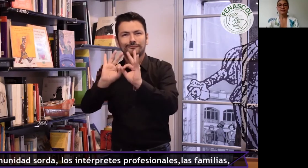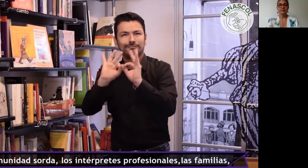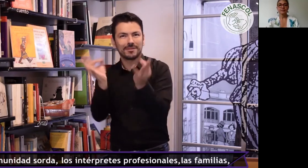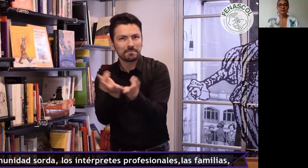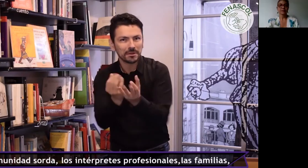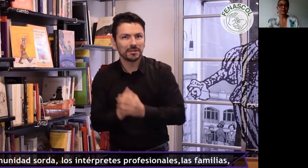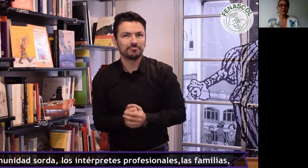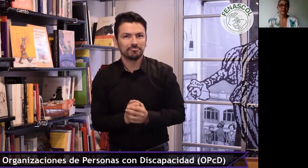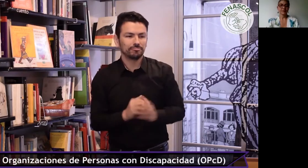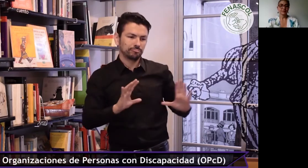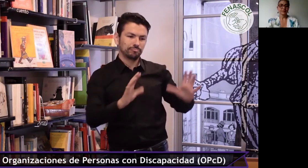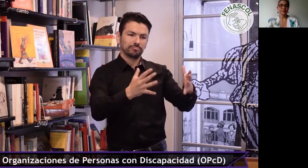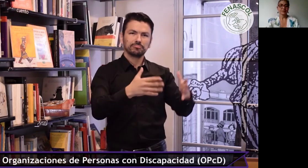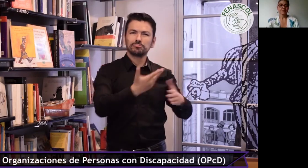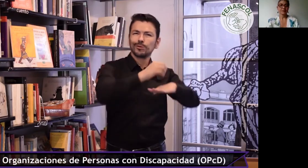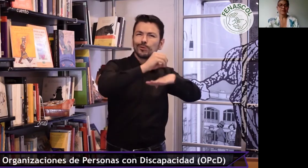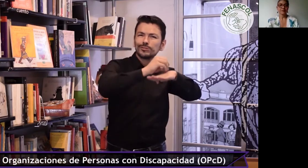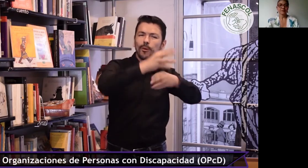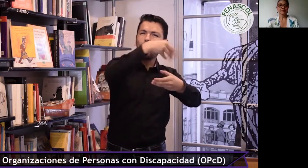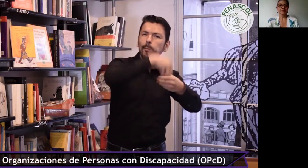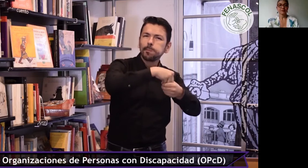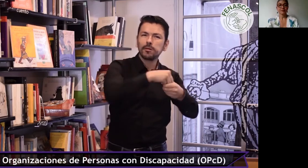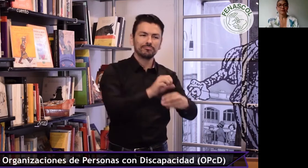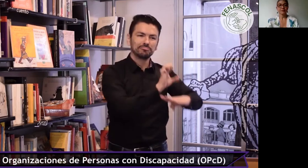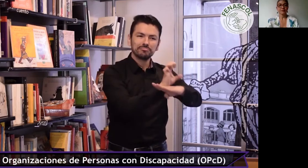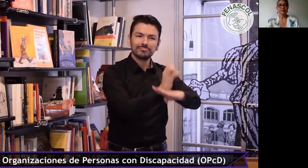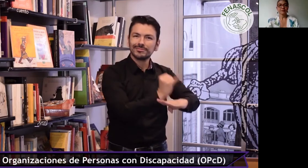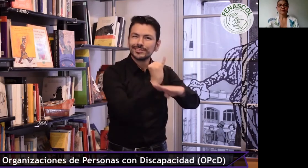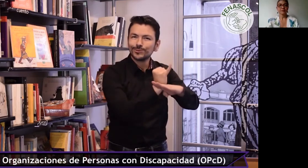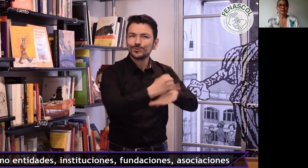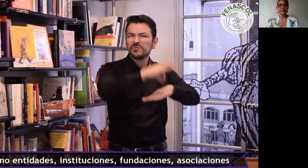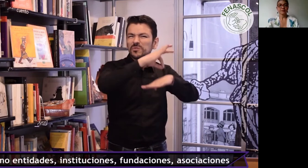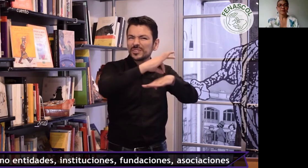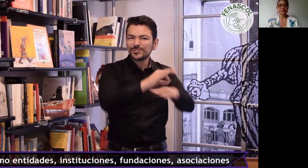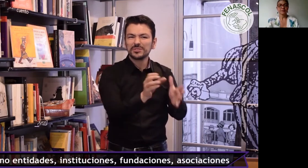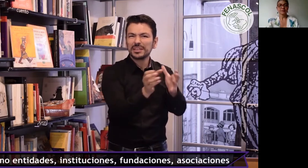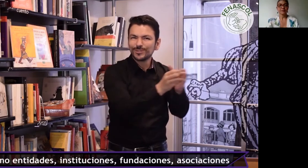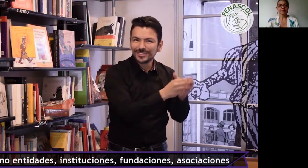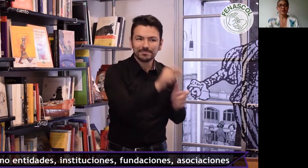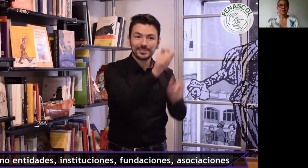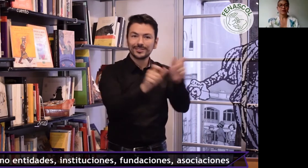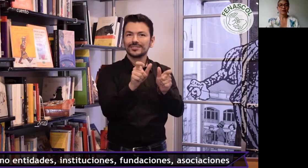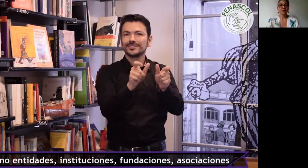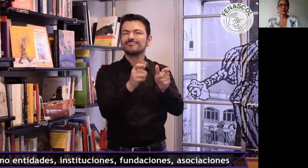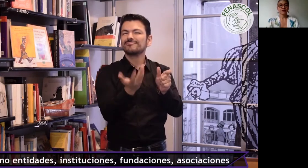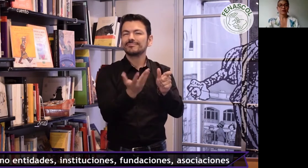las familias las organizaciones de personas con discapacidad como entidades instituciones fundaciones